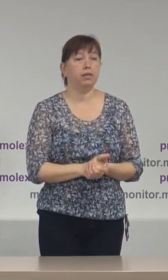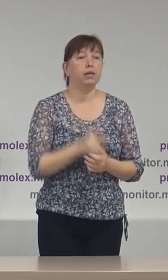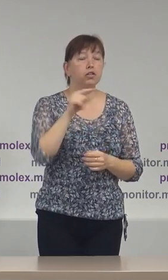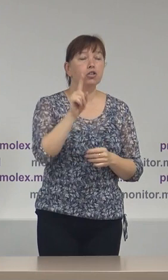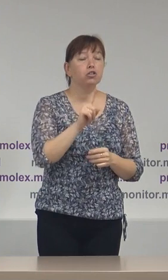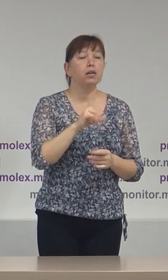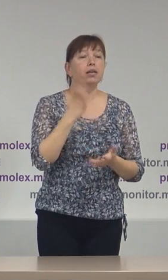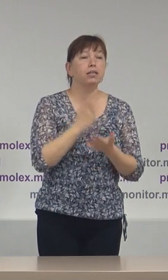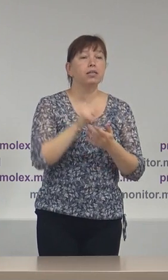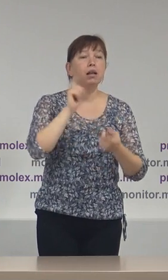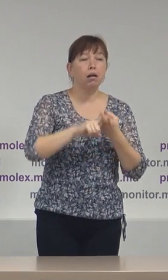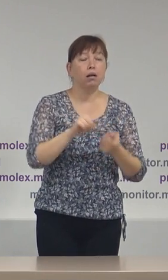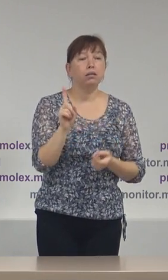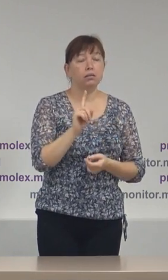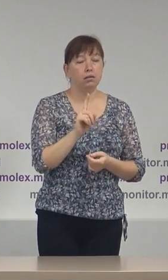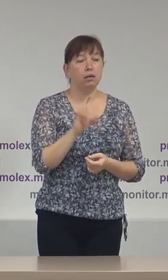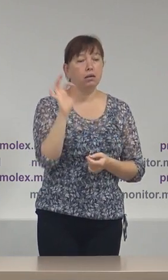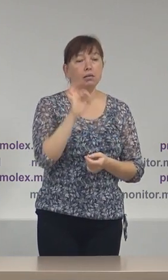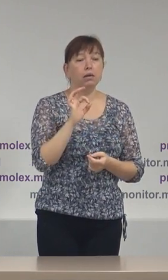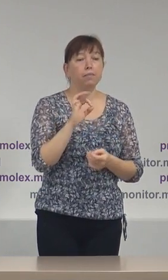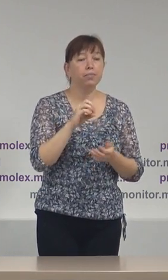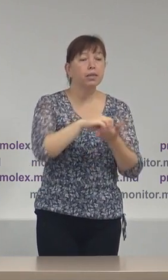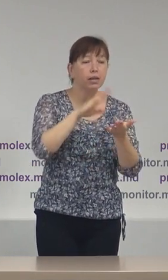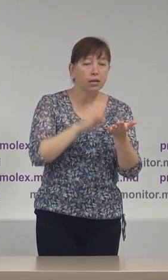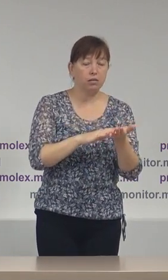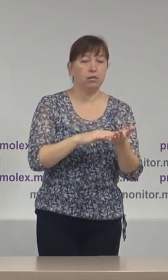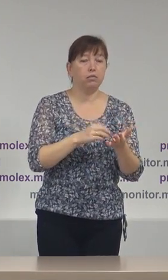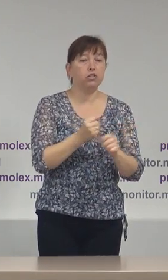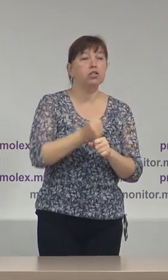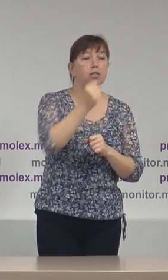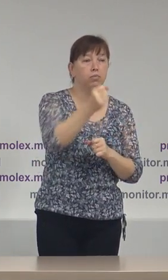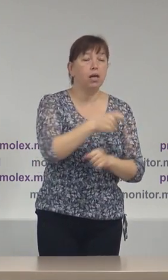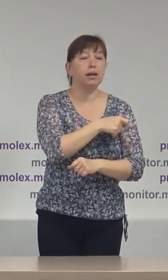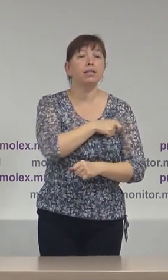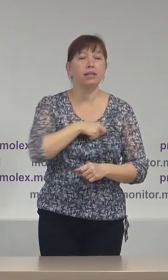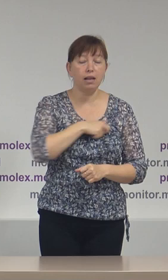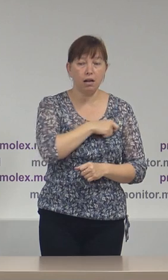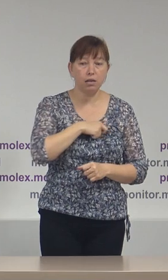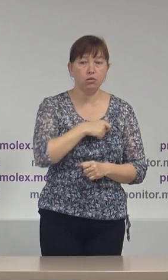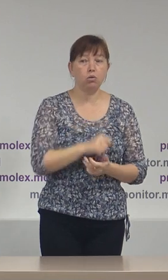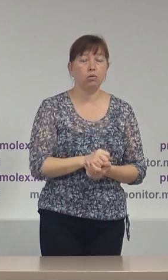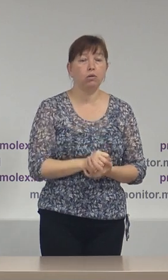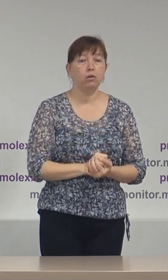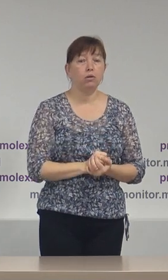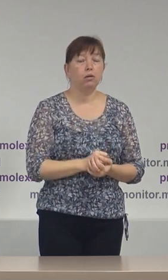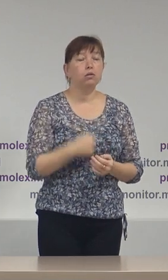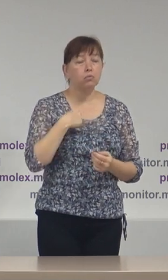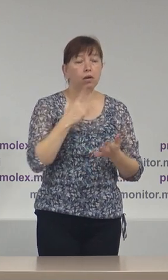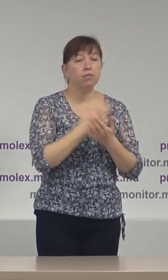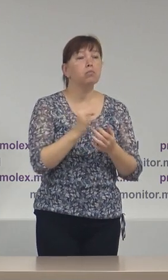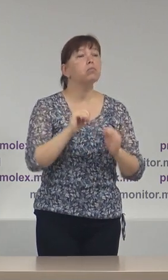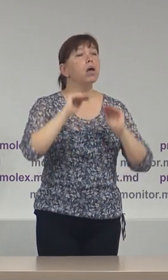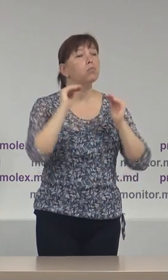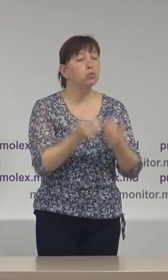înregistrarea candidaților. Atestăm faptul că avem și mai puține dosare